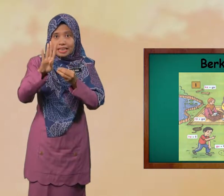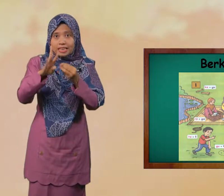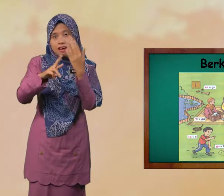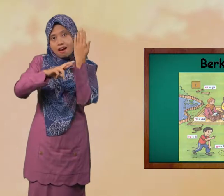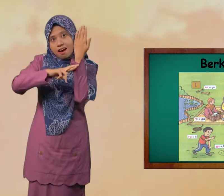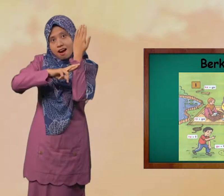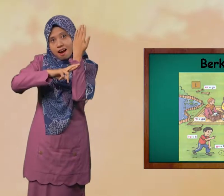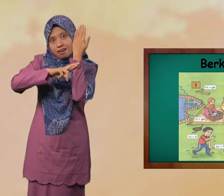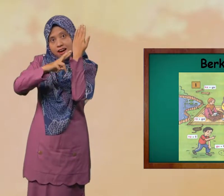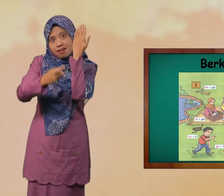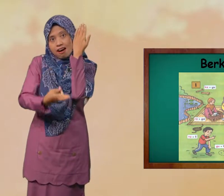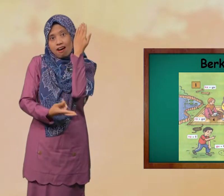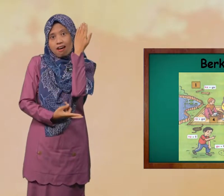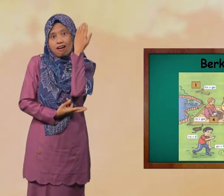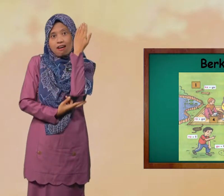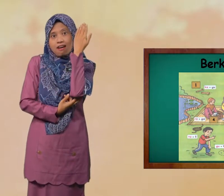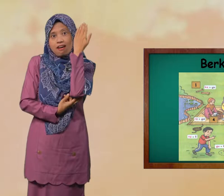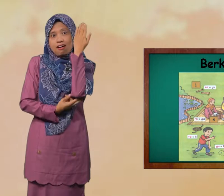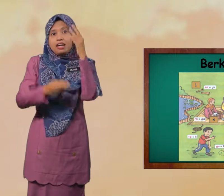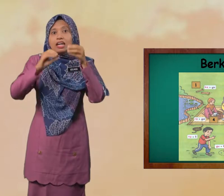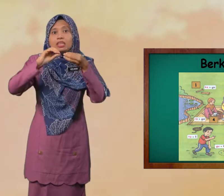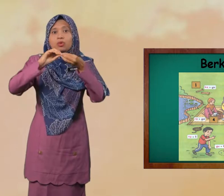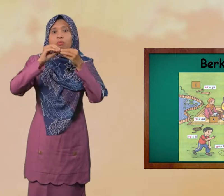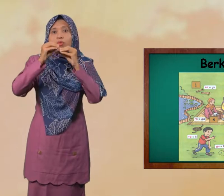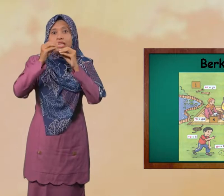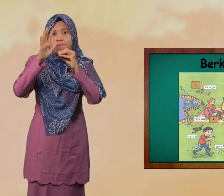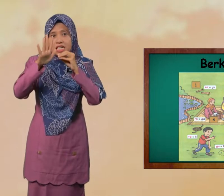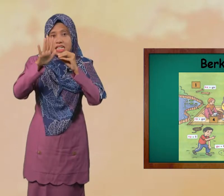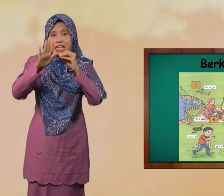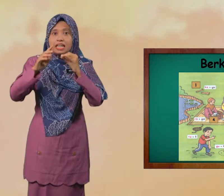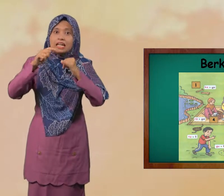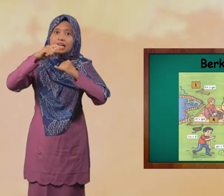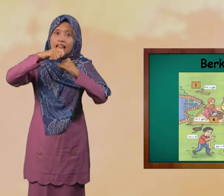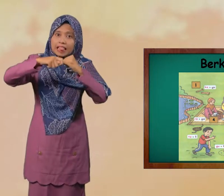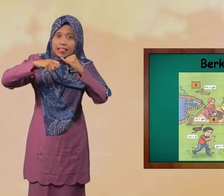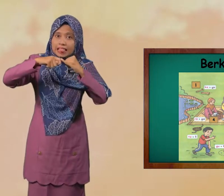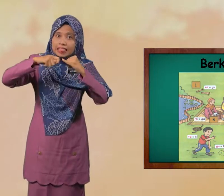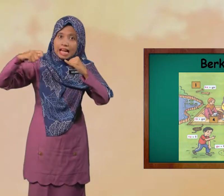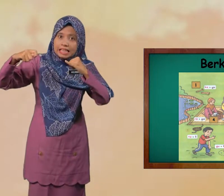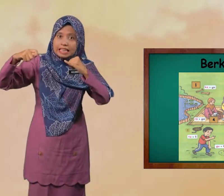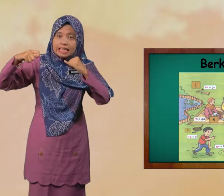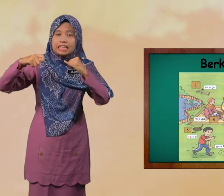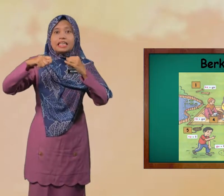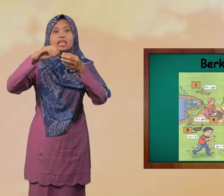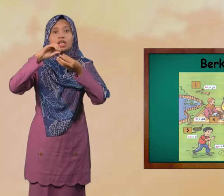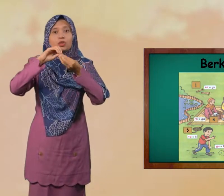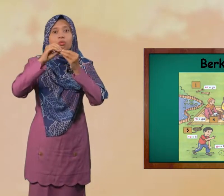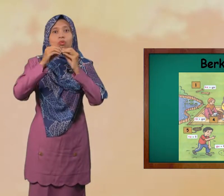Raga Nombor Lima Tali Nombor